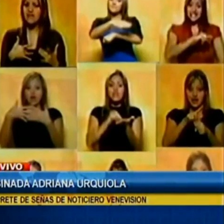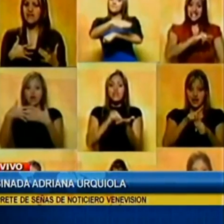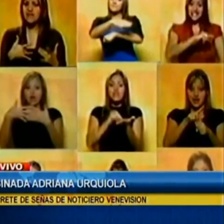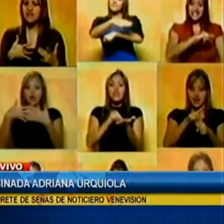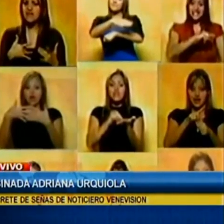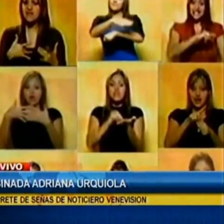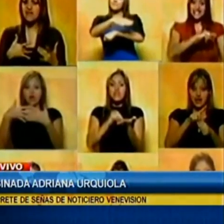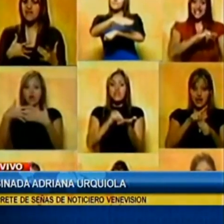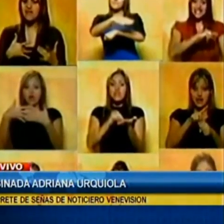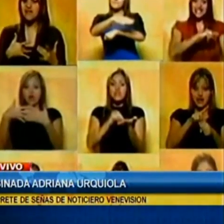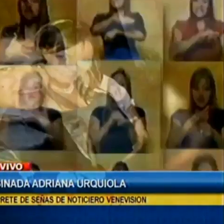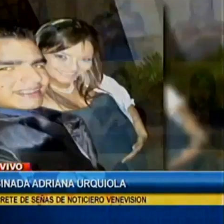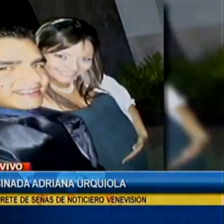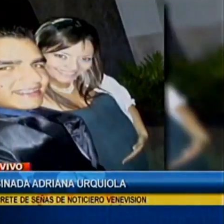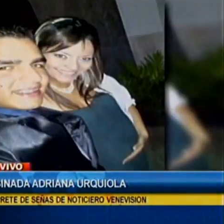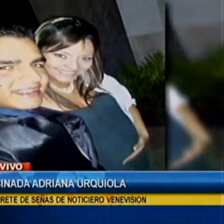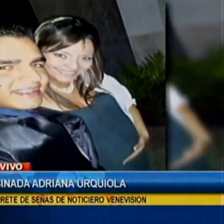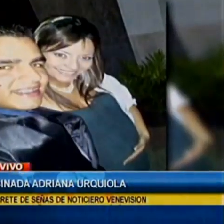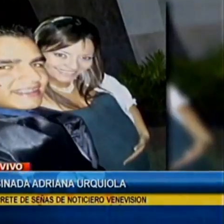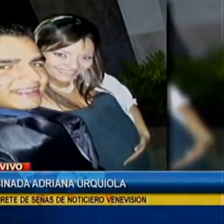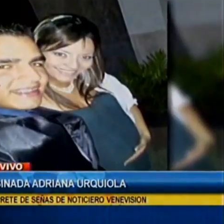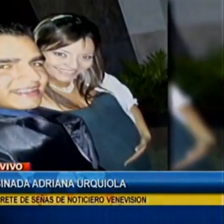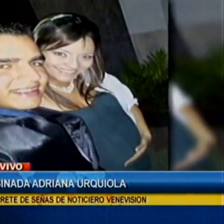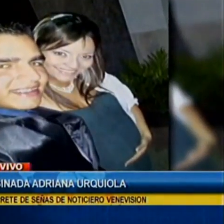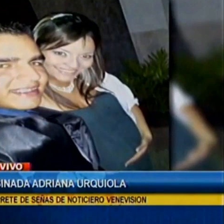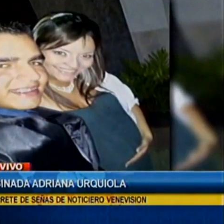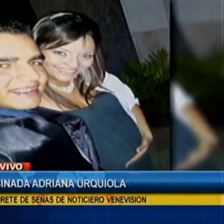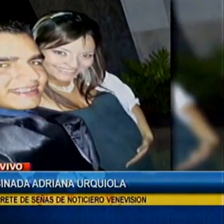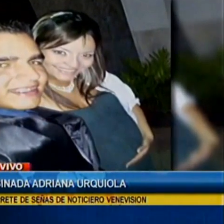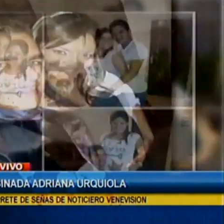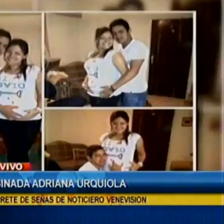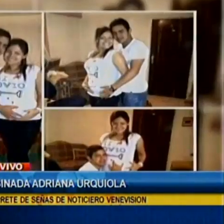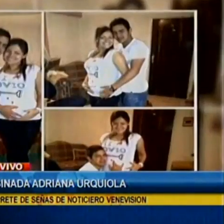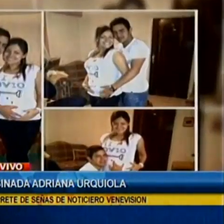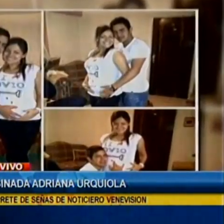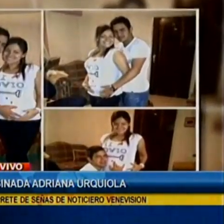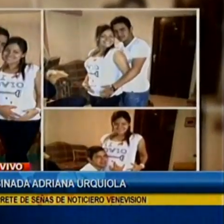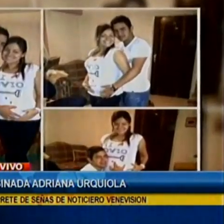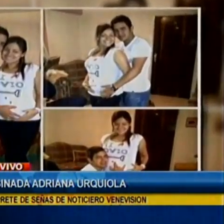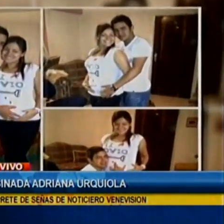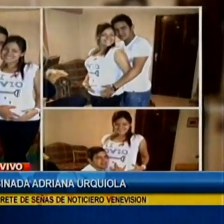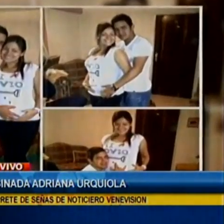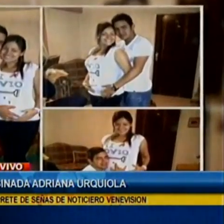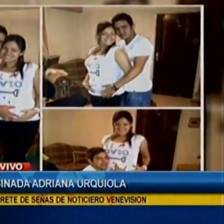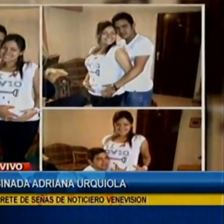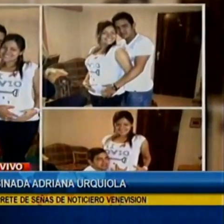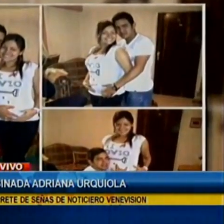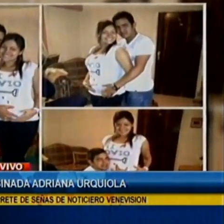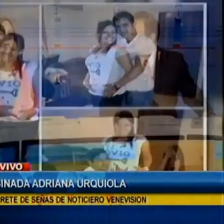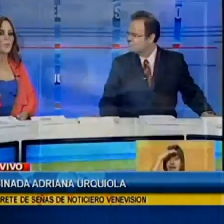altura de la organización Los Nuevos Teques del Estado Miranda. Según fuentes policiales, un hombre